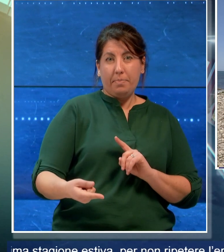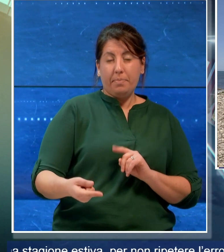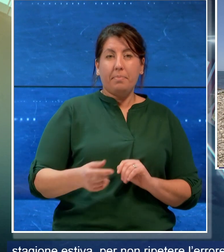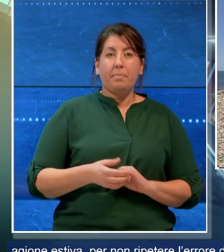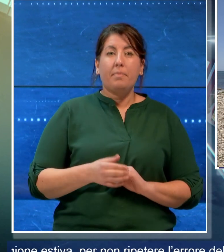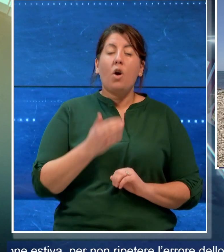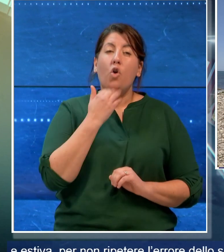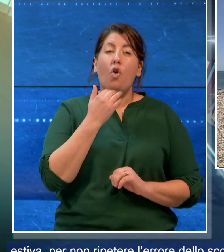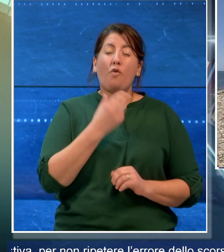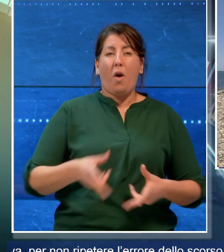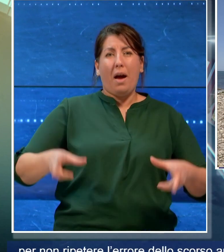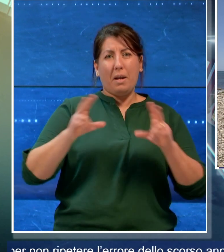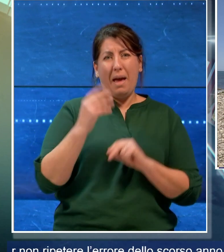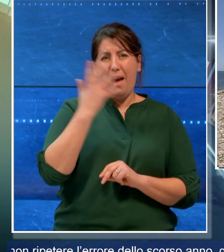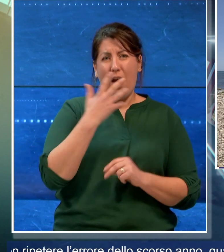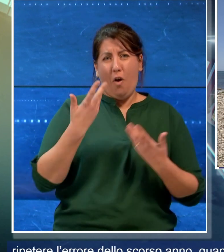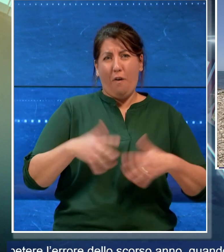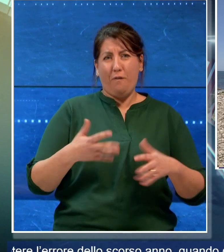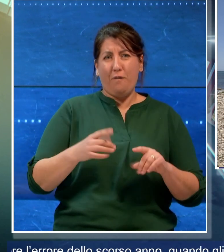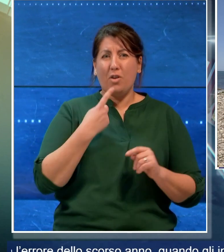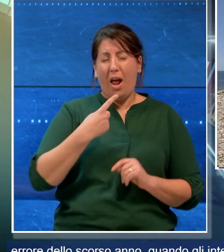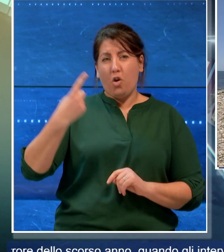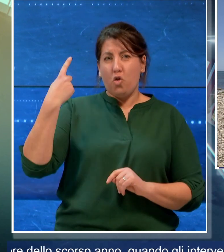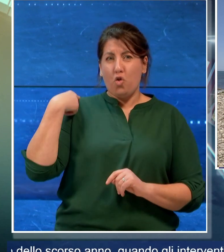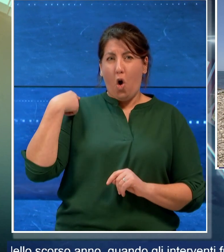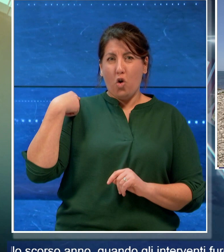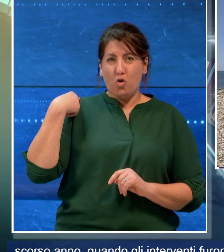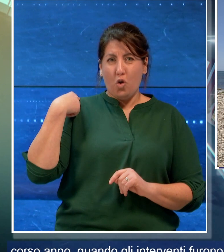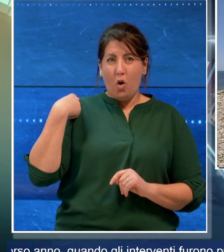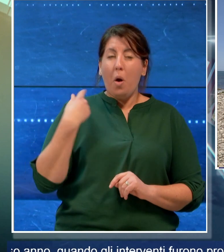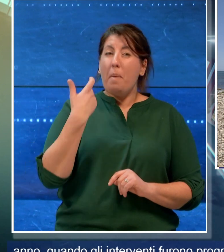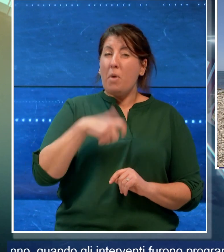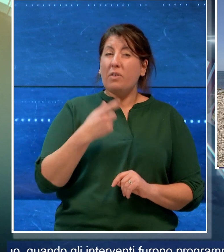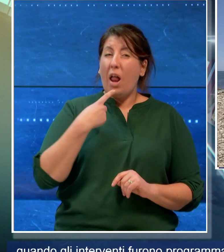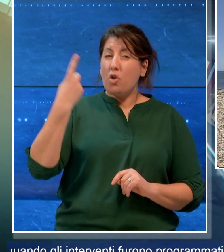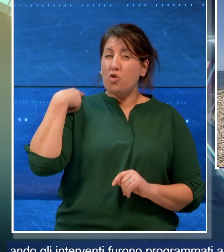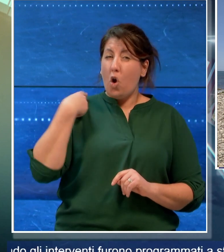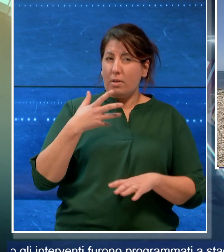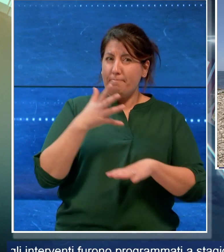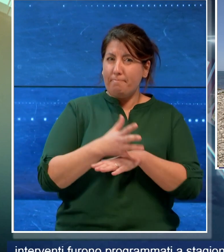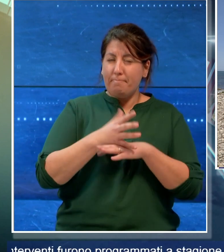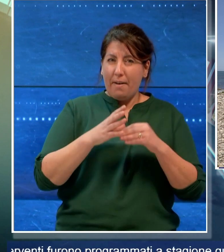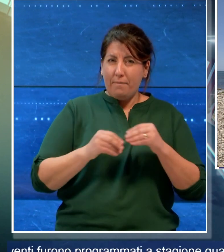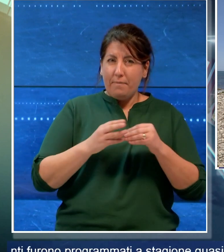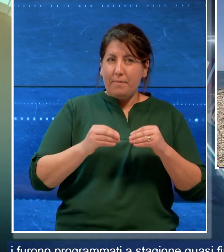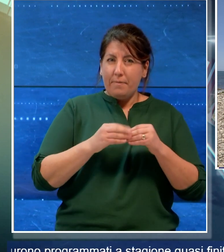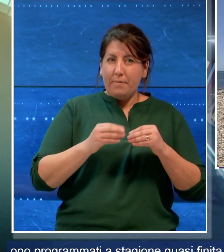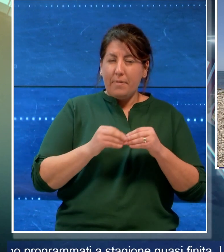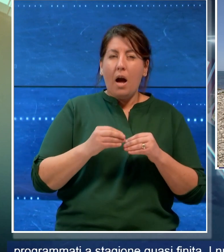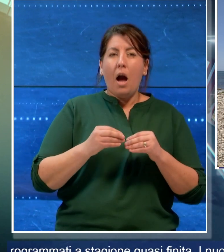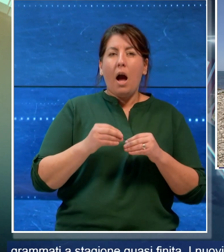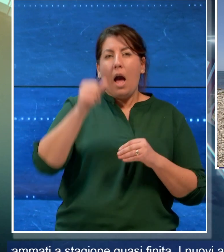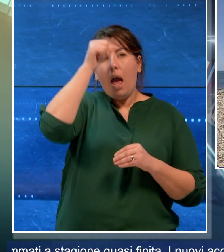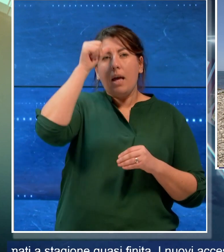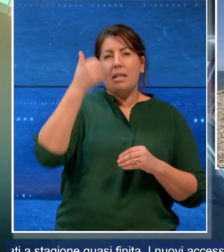ripetere l'errore dello scorso anno quando gli interventi furono programmati a